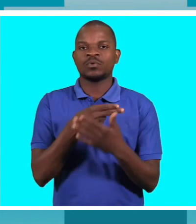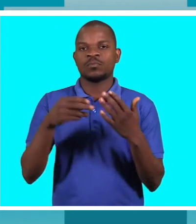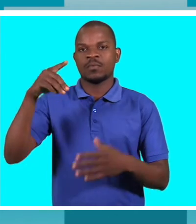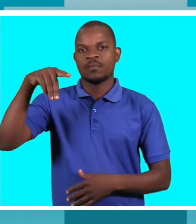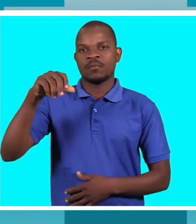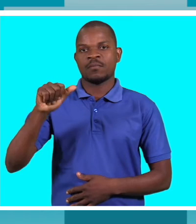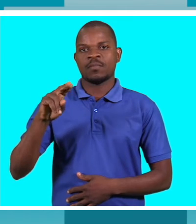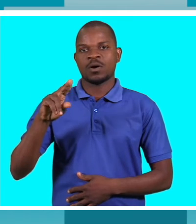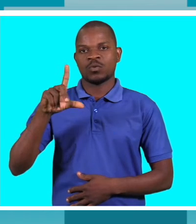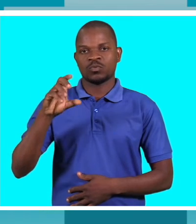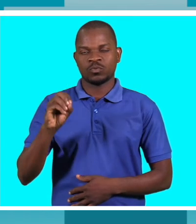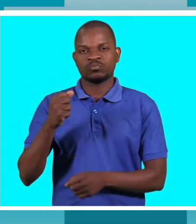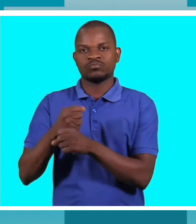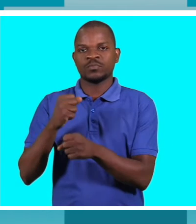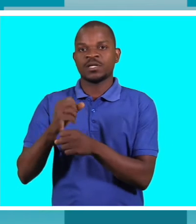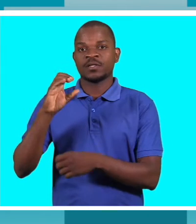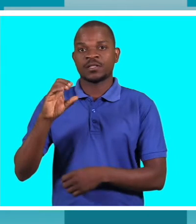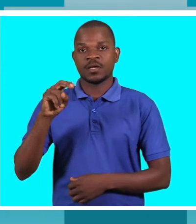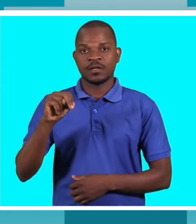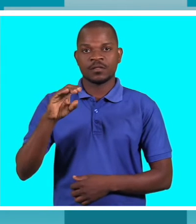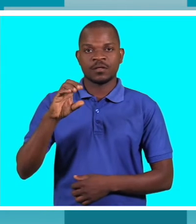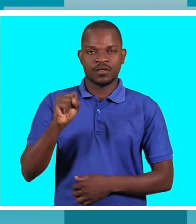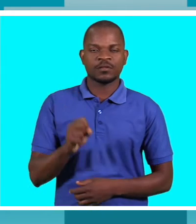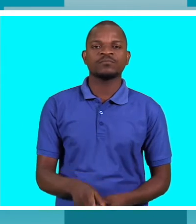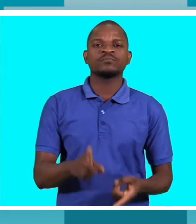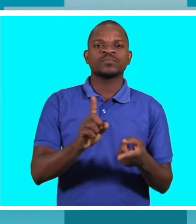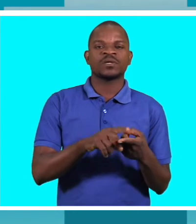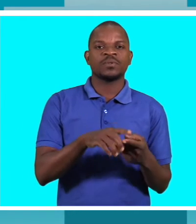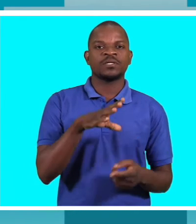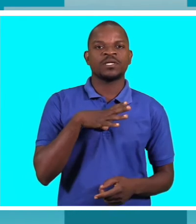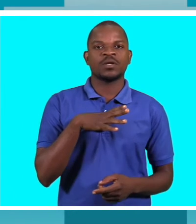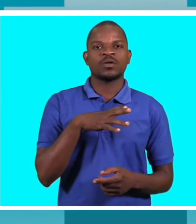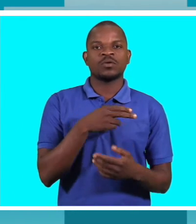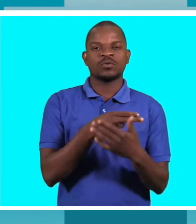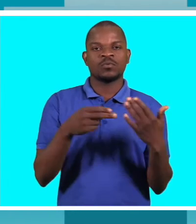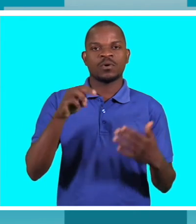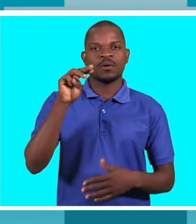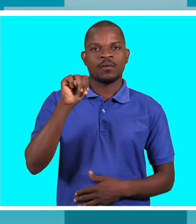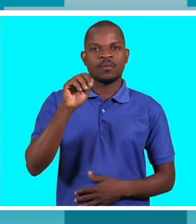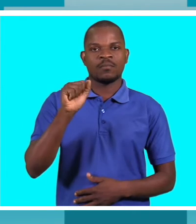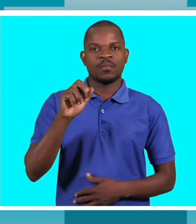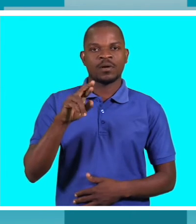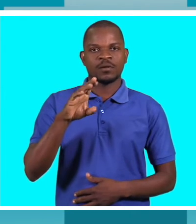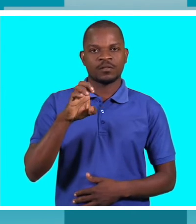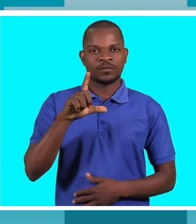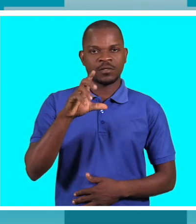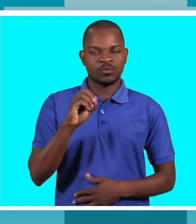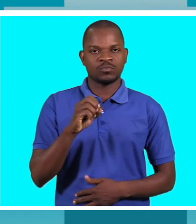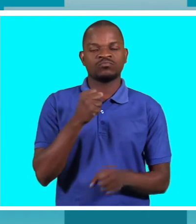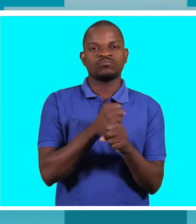é do Conselho Nacional do Combate ao Gaivicida, e por fim temos o Marcelo Canto, da MoDefa. E já